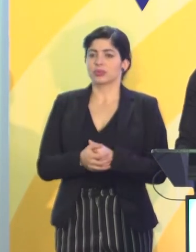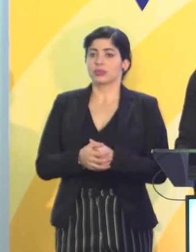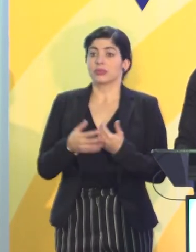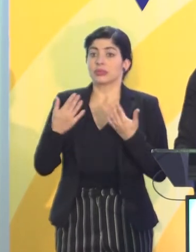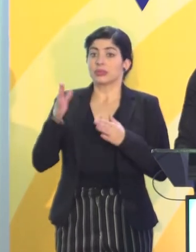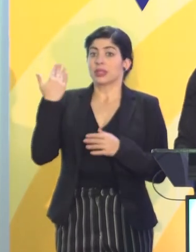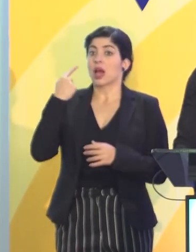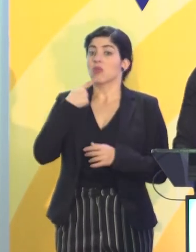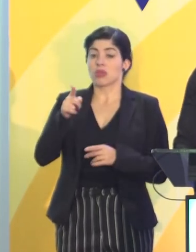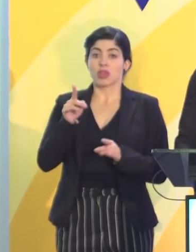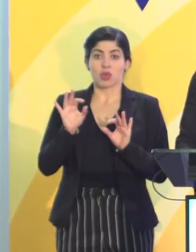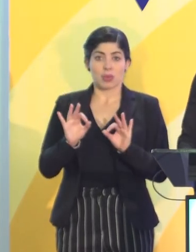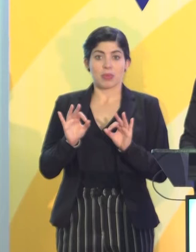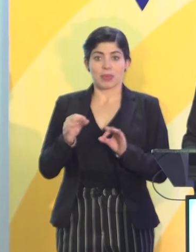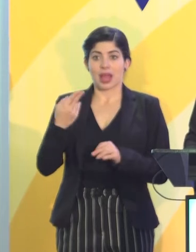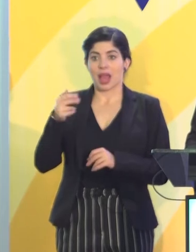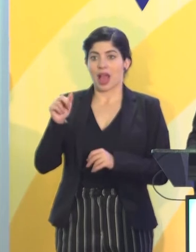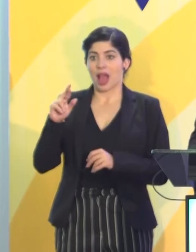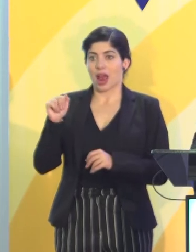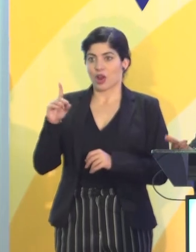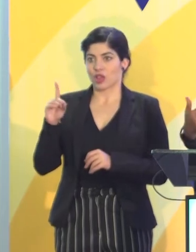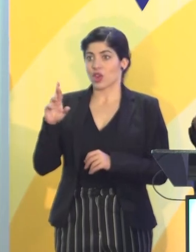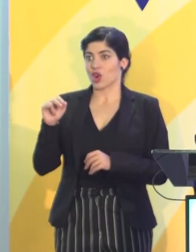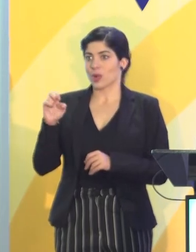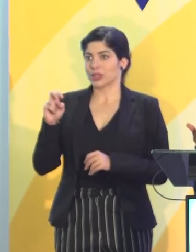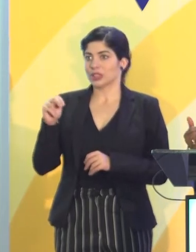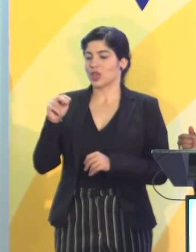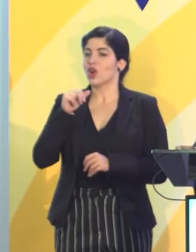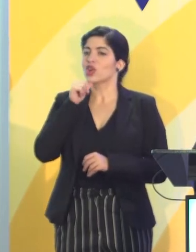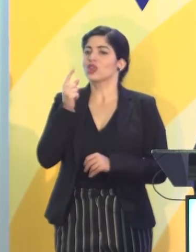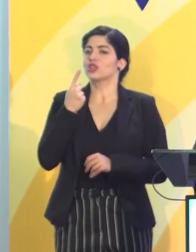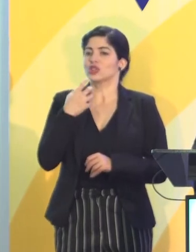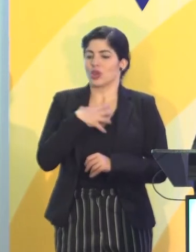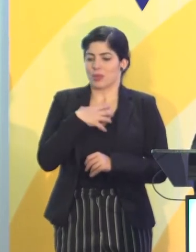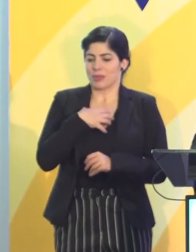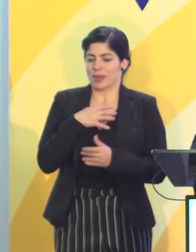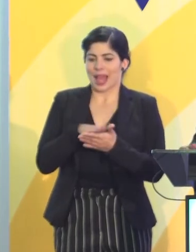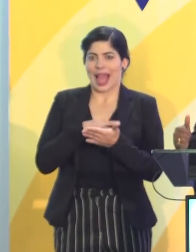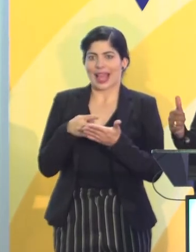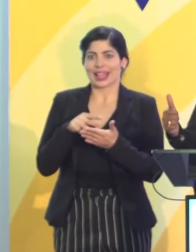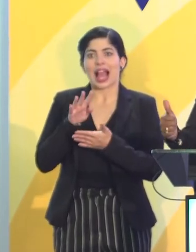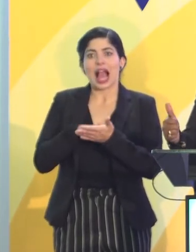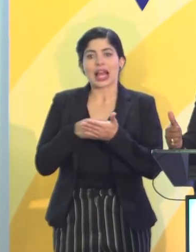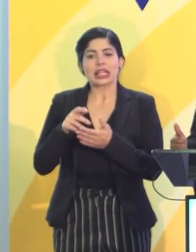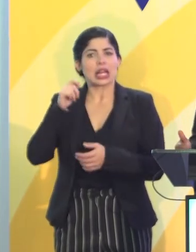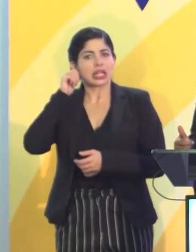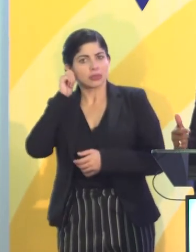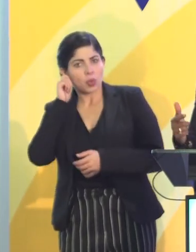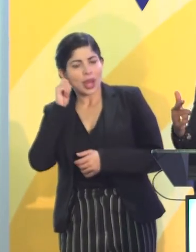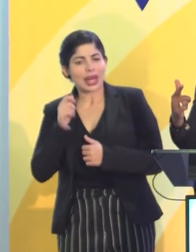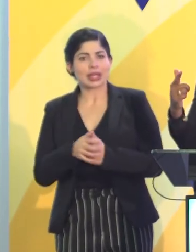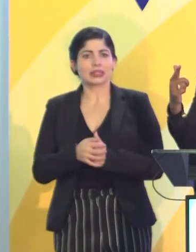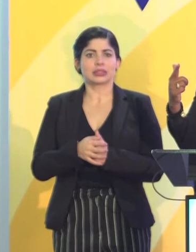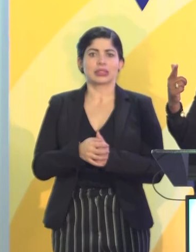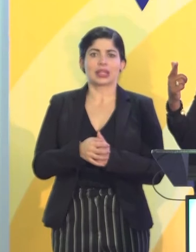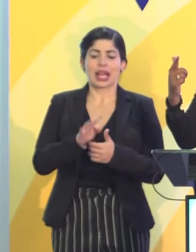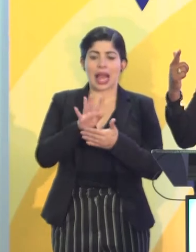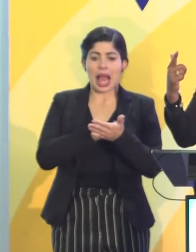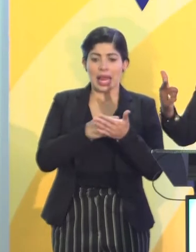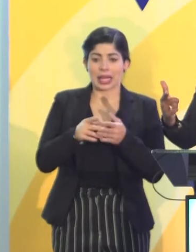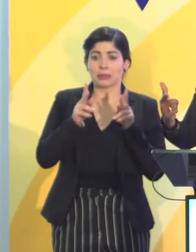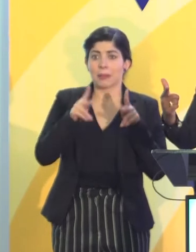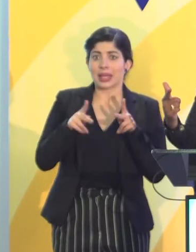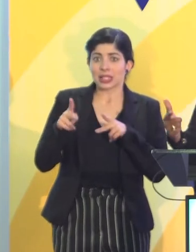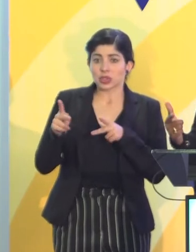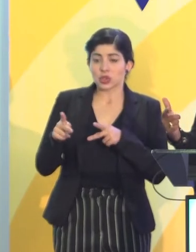muy bien Harold Robinson, no es solamente nuestra agenda. Es la agenda de las mujeres, es la agenda de